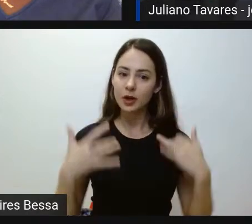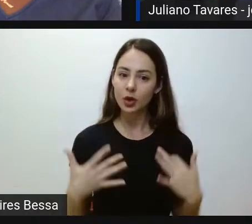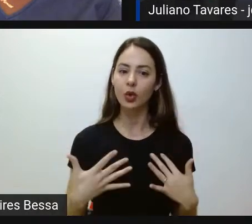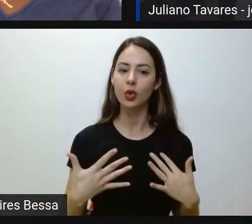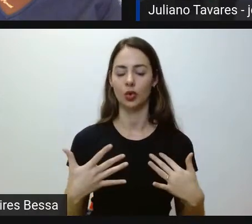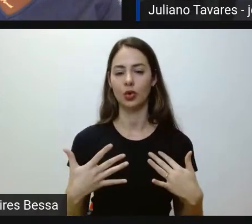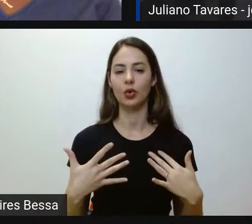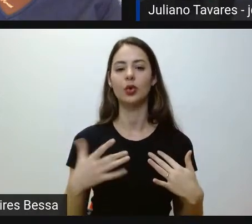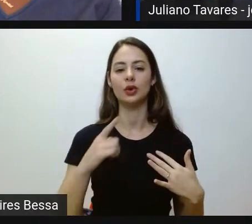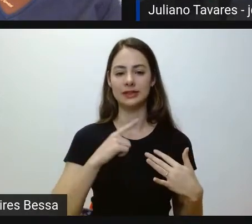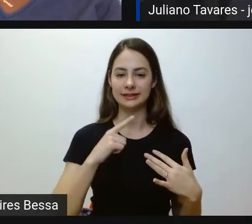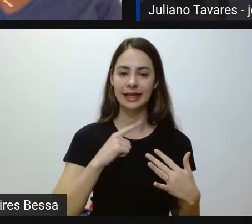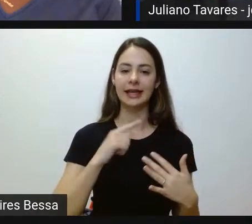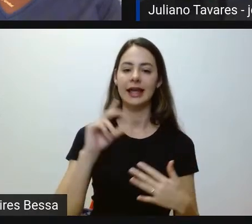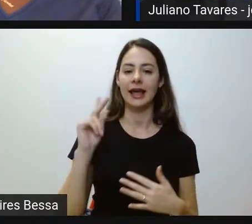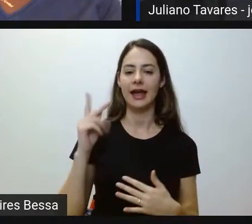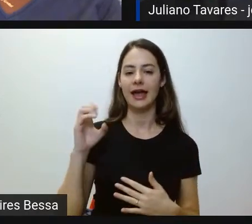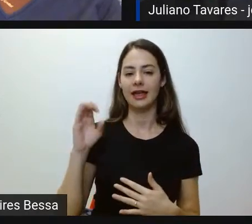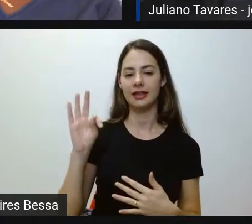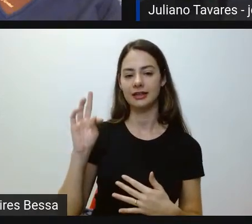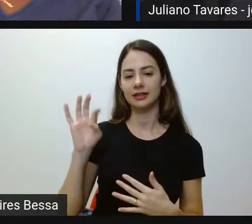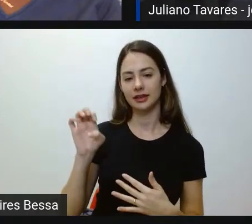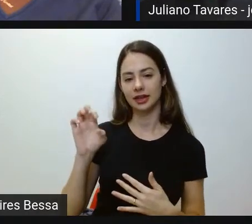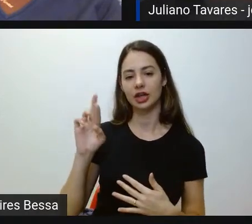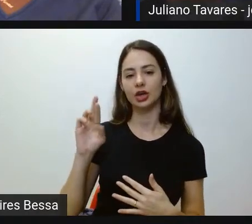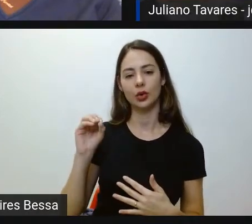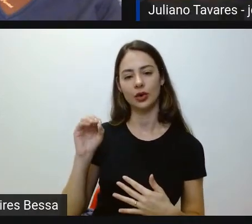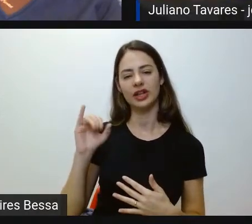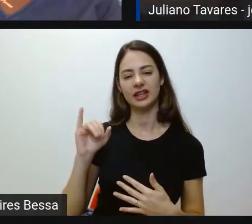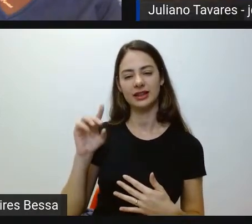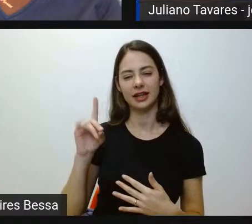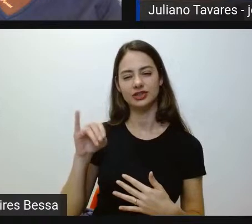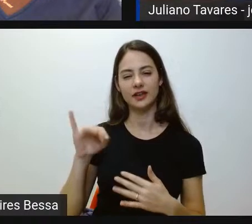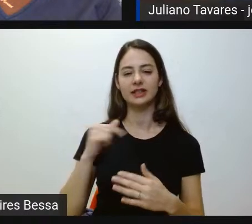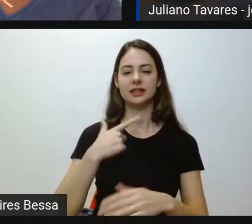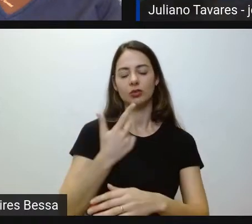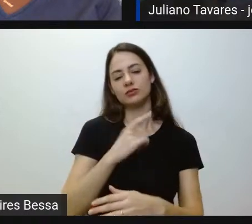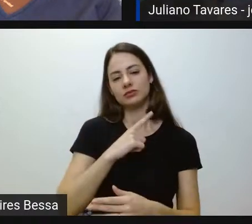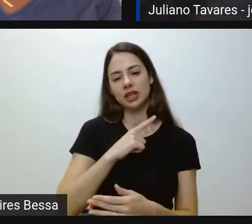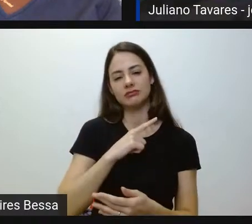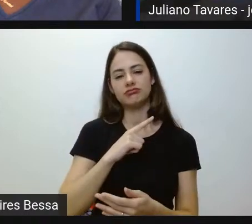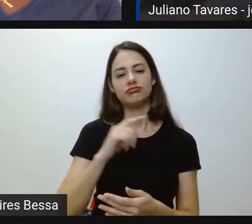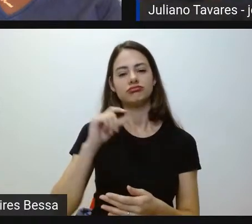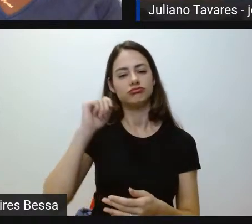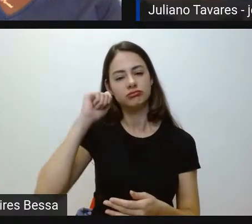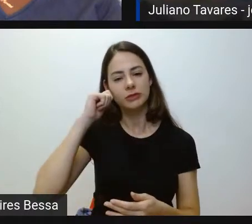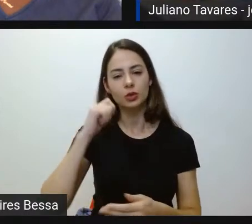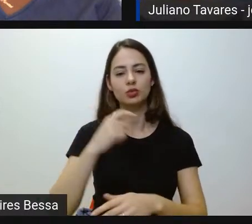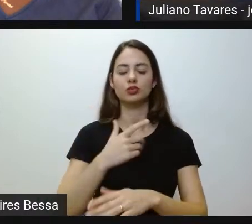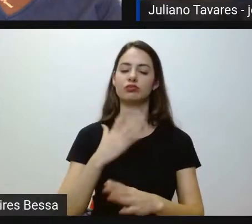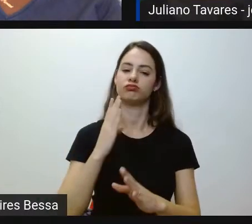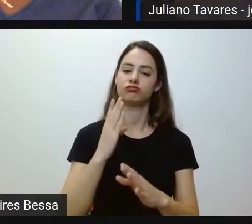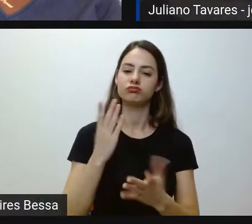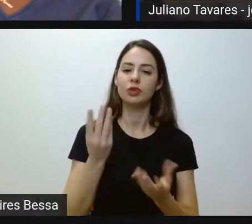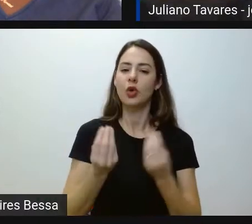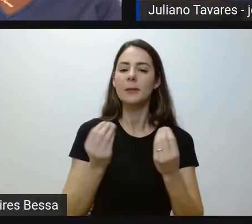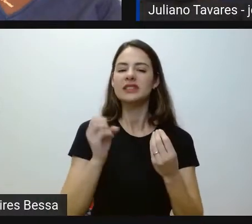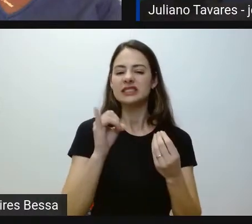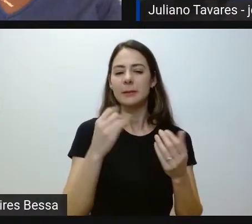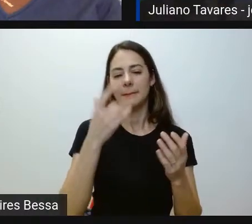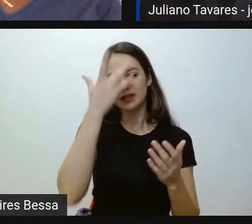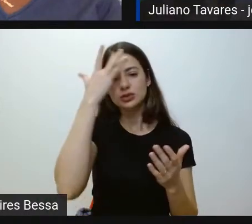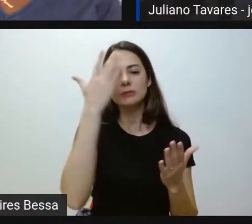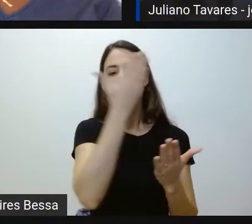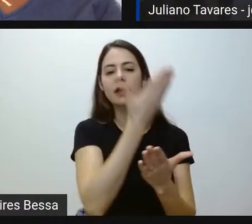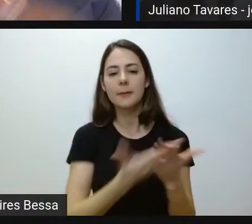de heteroidentificação, e se o candidato foi indeferido? O que ele faz nesse caso? Tem recurso,